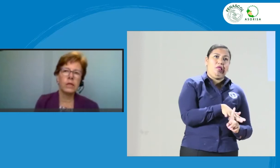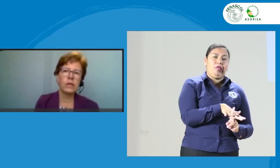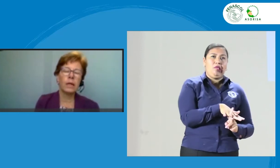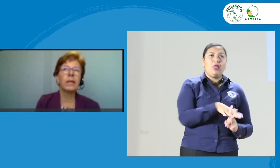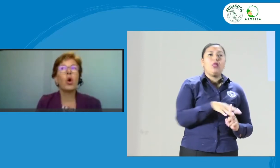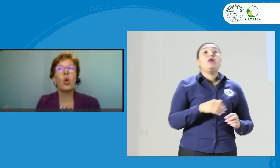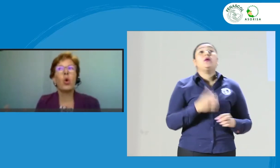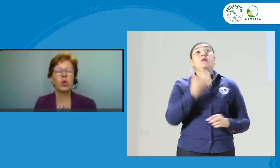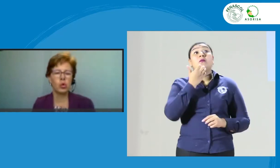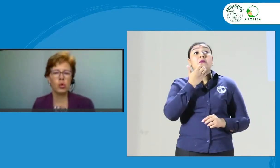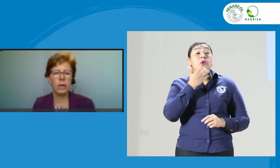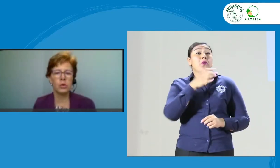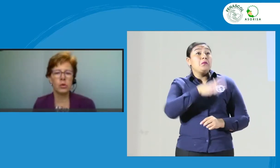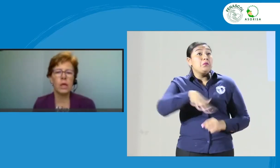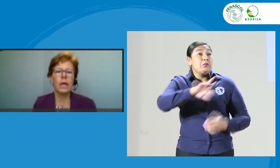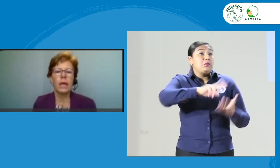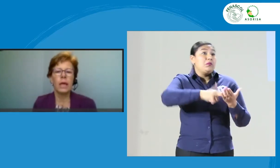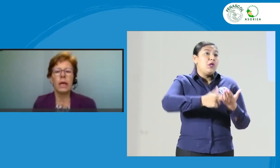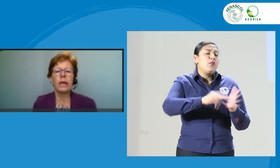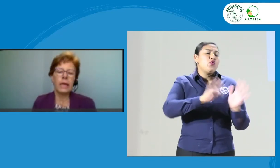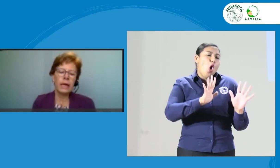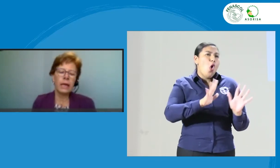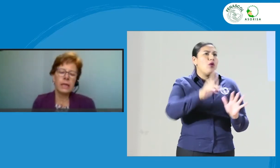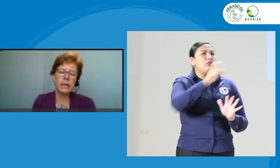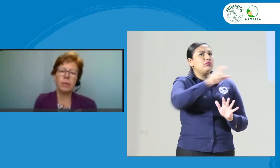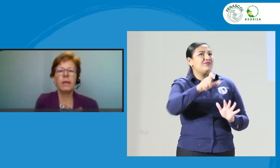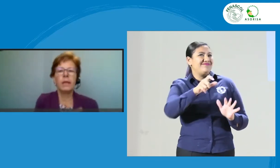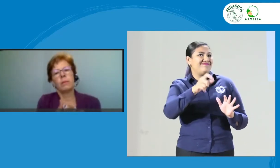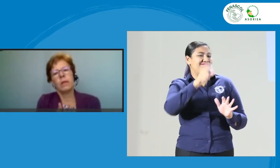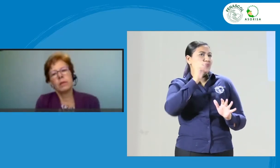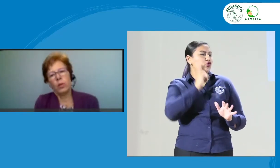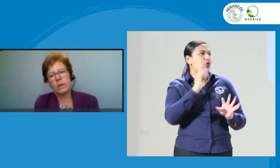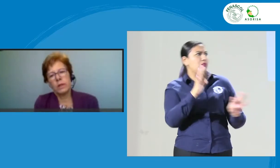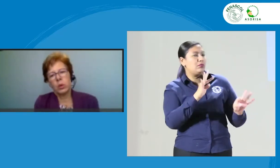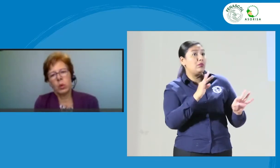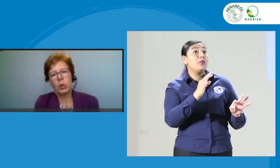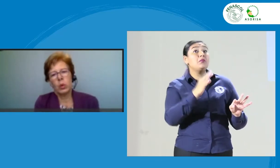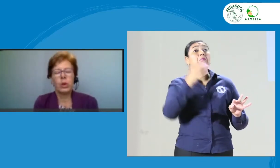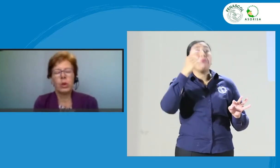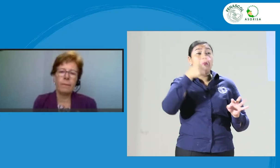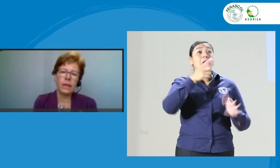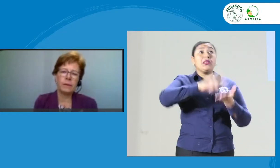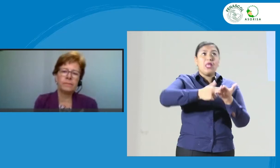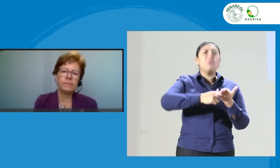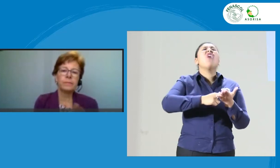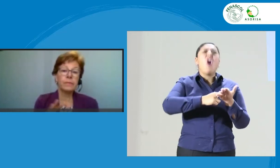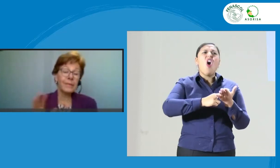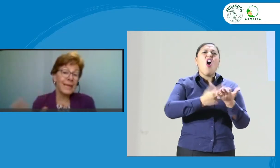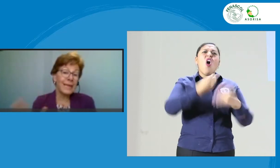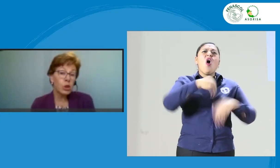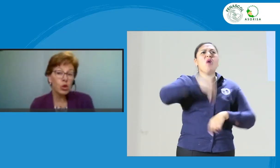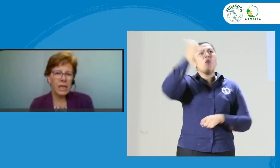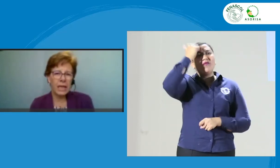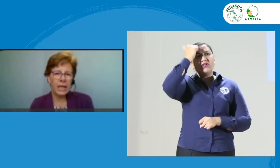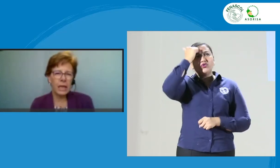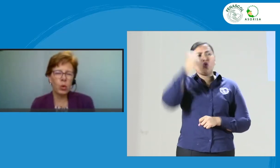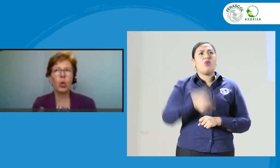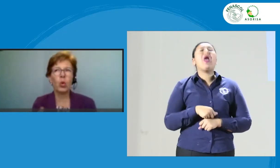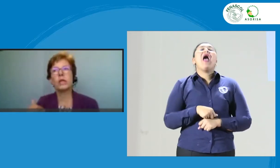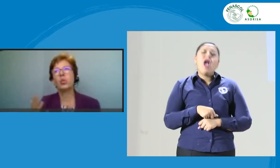intérpretes o los usuarios creen que el intérprete también es profesor o también es consejero o es un